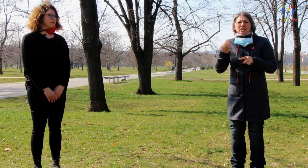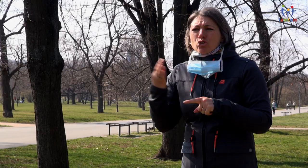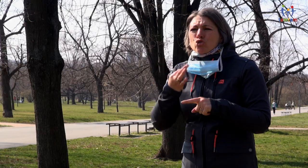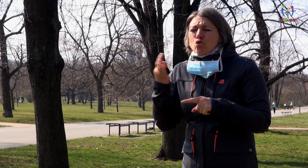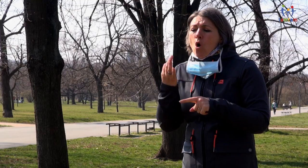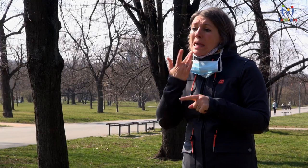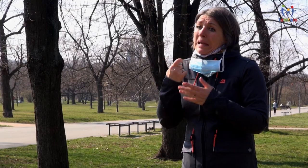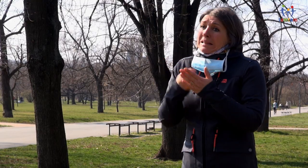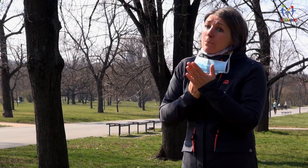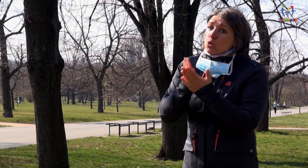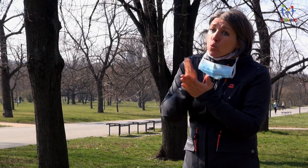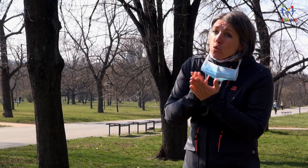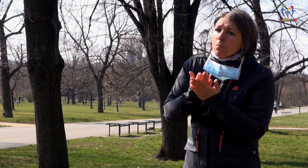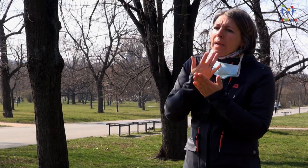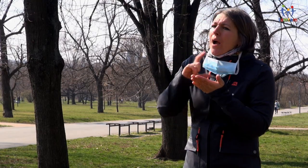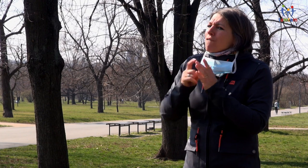poradna?